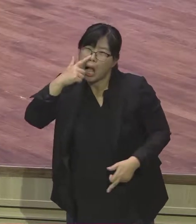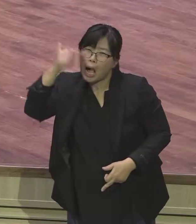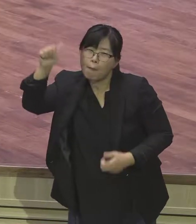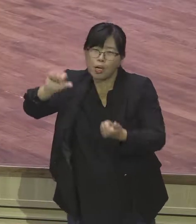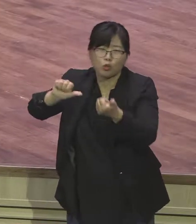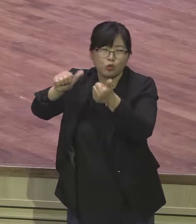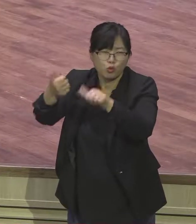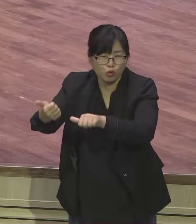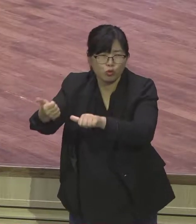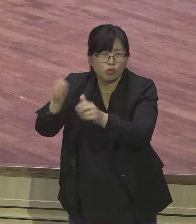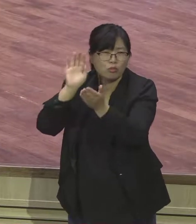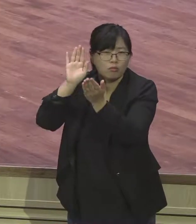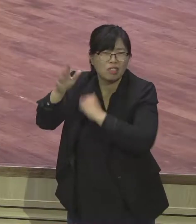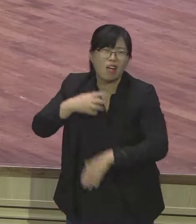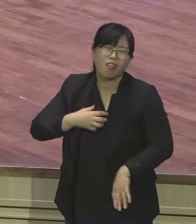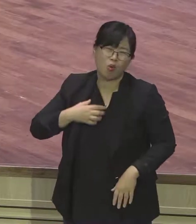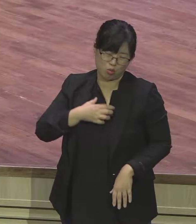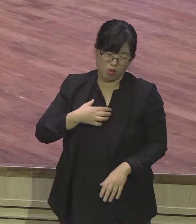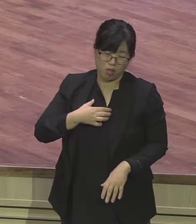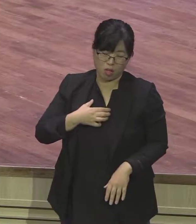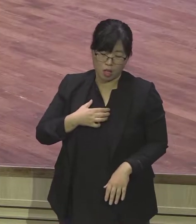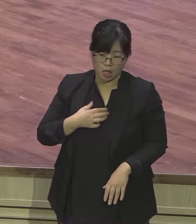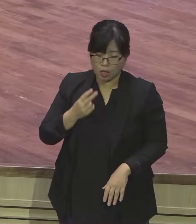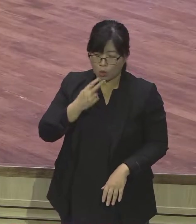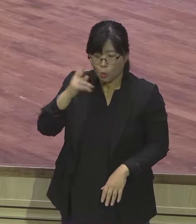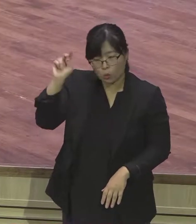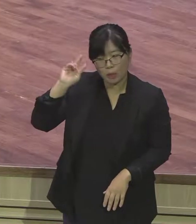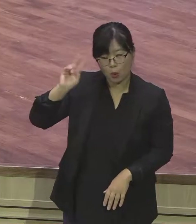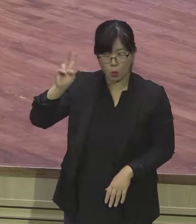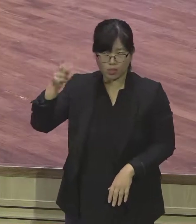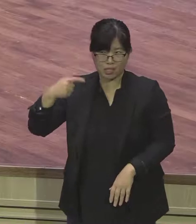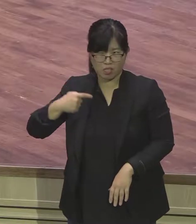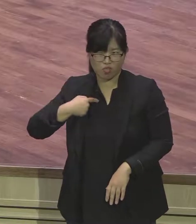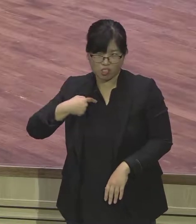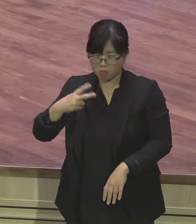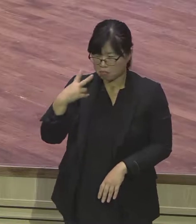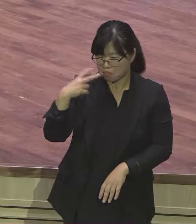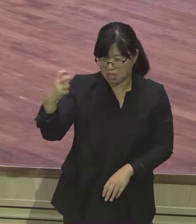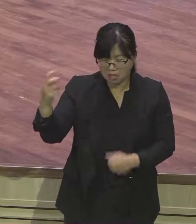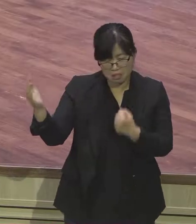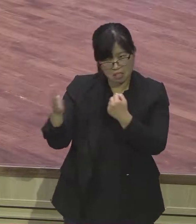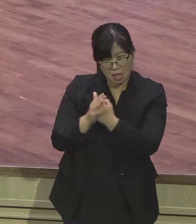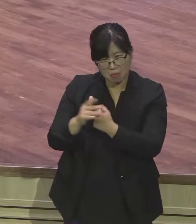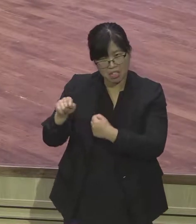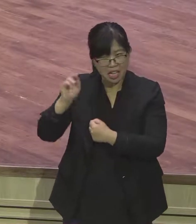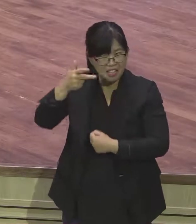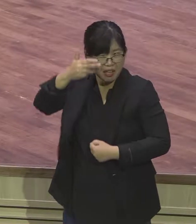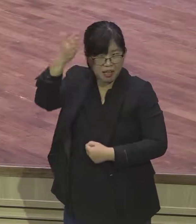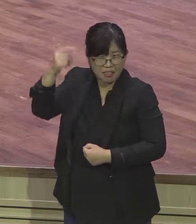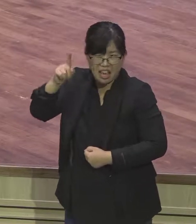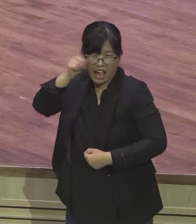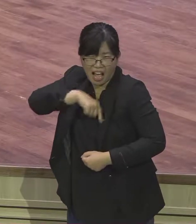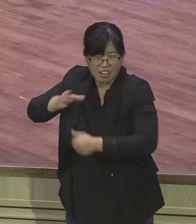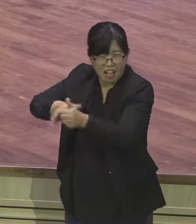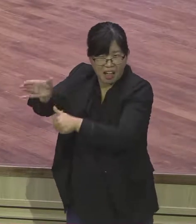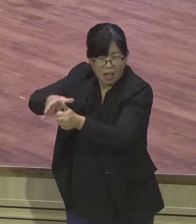말하되 요섭이 혹시 우리를 미워하여 우리가 그에게 행한 모든 악을 다 갚지는 아니할까 하고